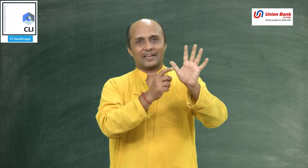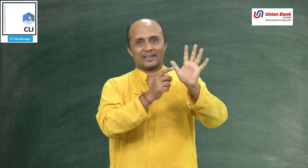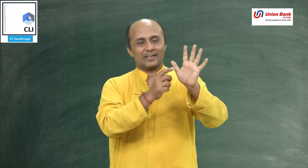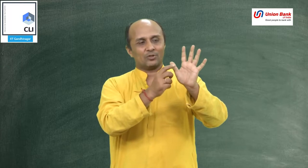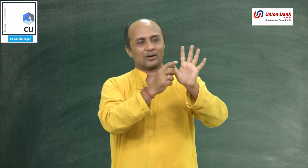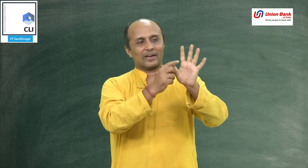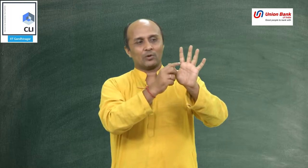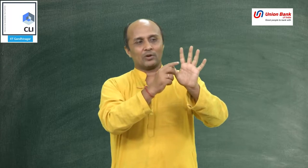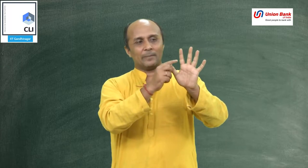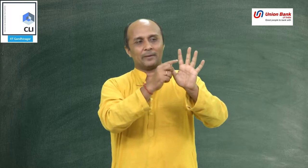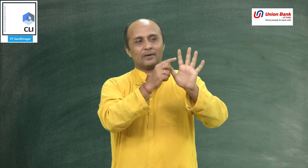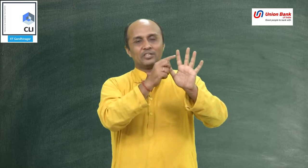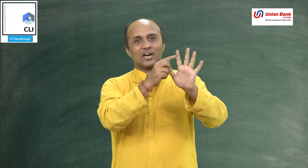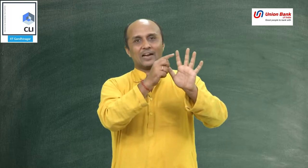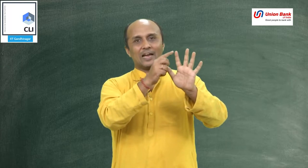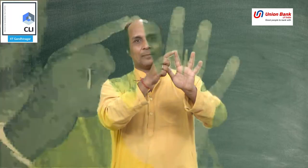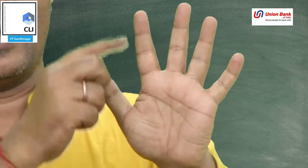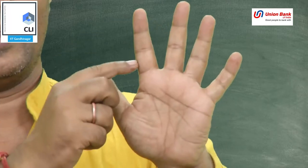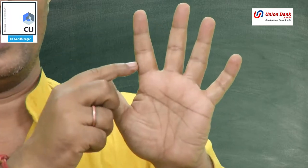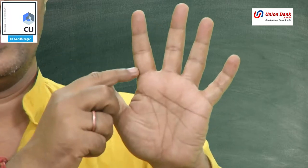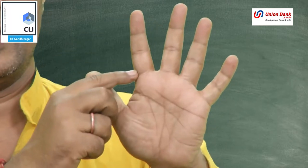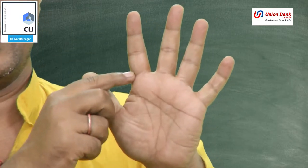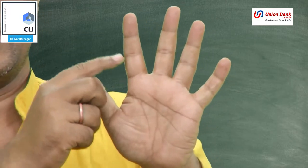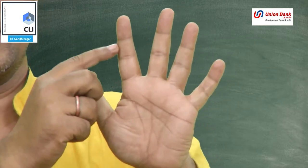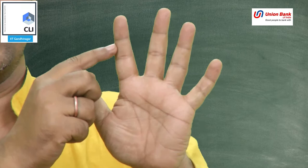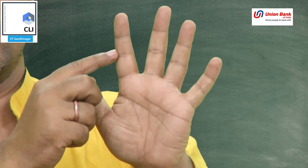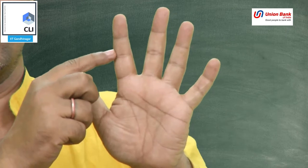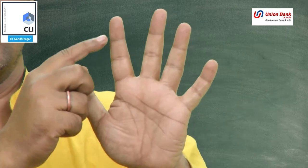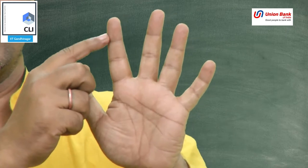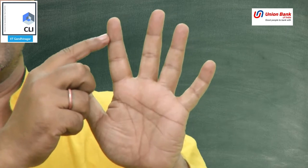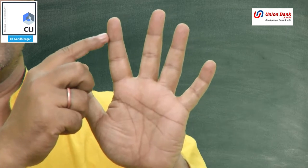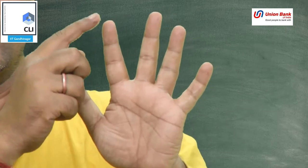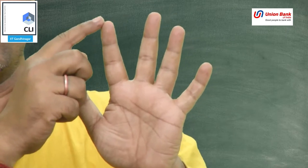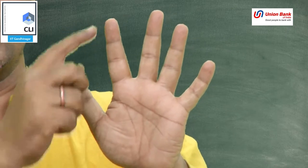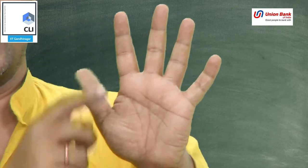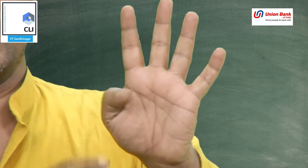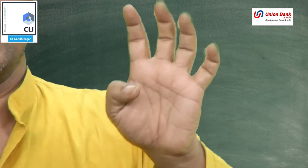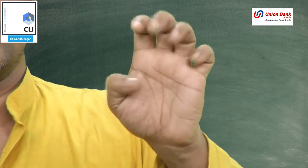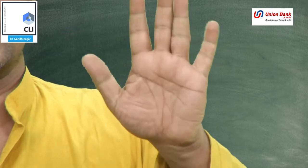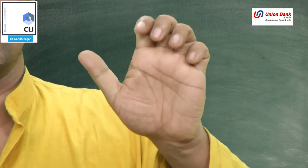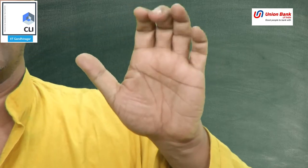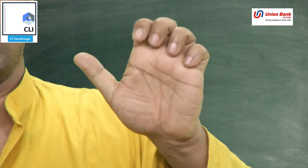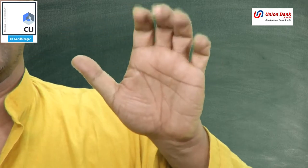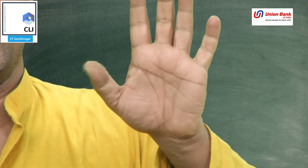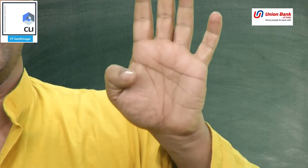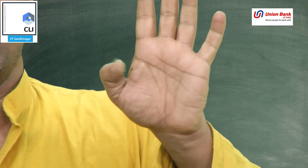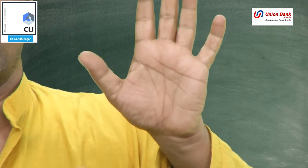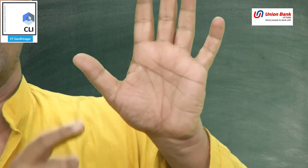हैं तो अगर एक उंगलियों में हम 4 लाइन मान ले 1,2,3,4 तो ये 16 हो गए और